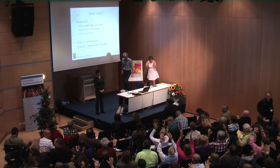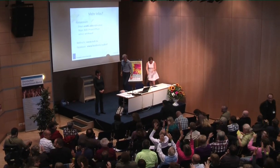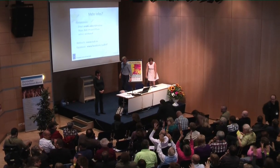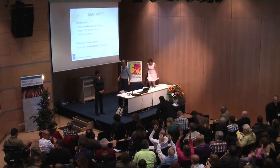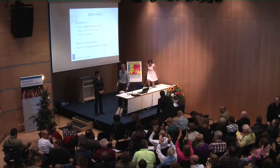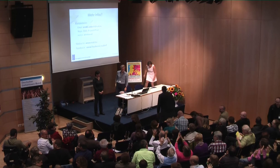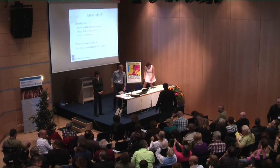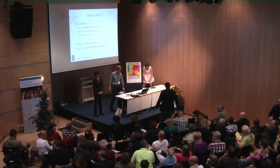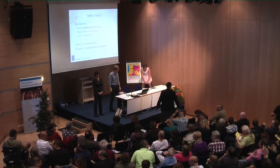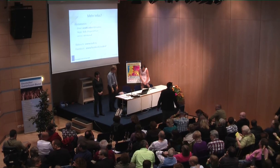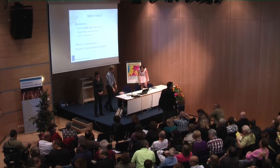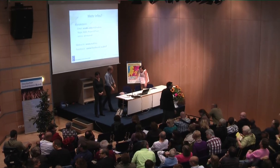Ja, bin auch Knoxville, ja, Dank.